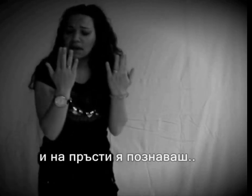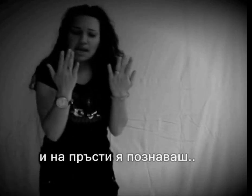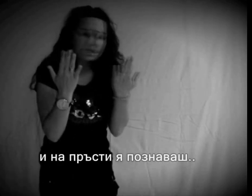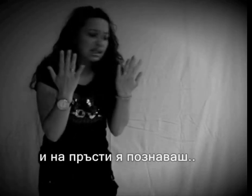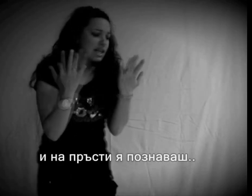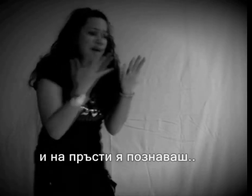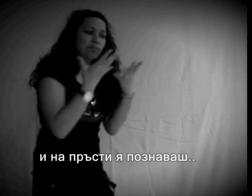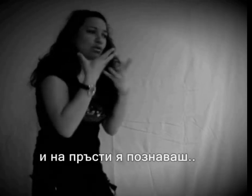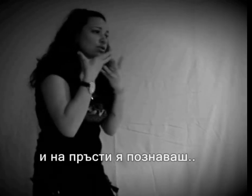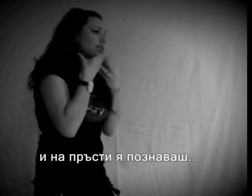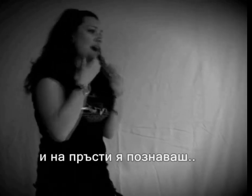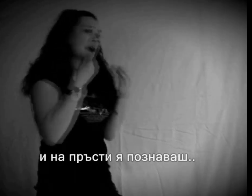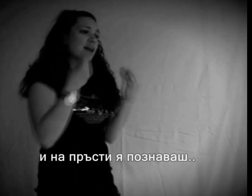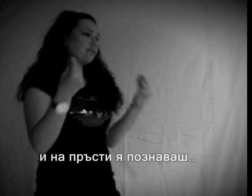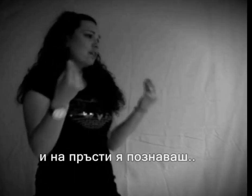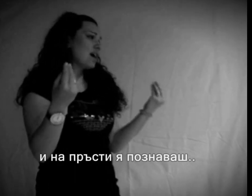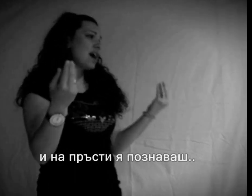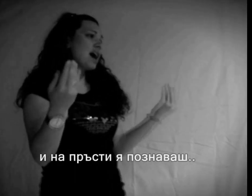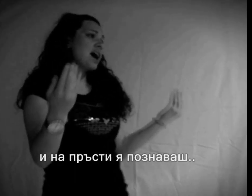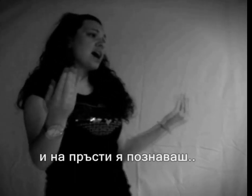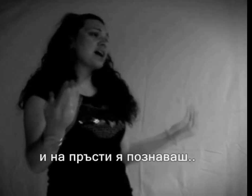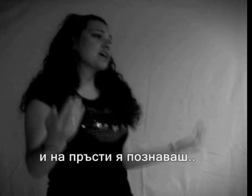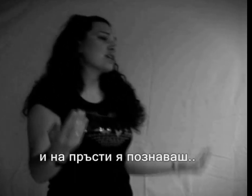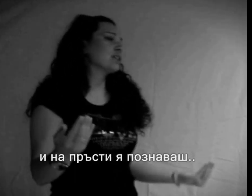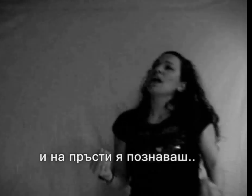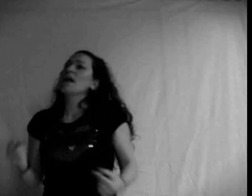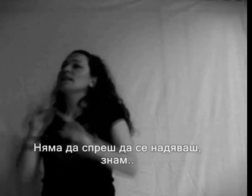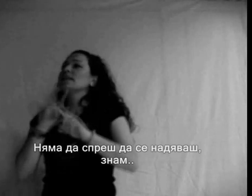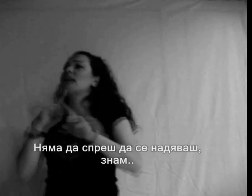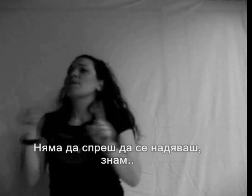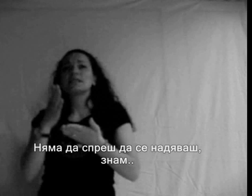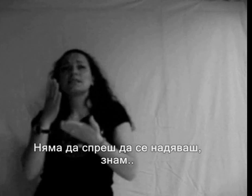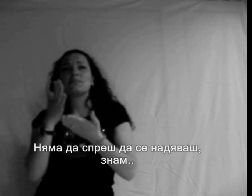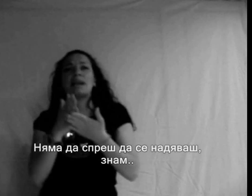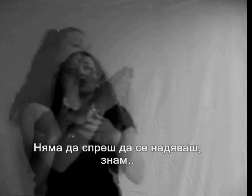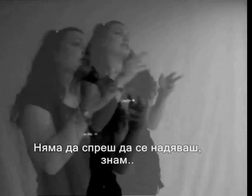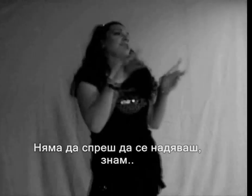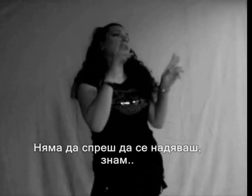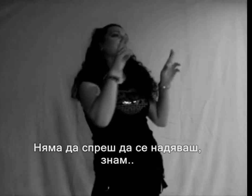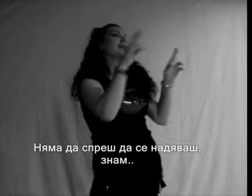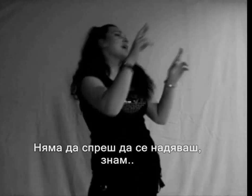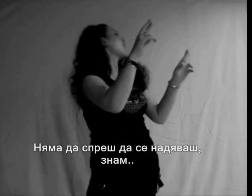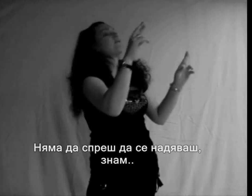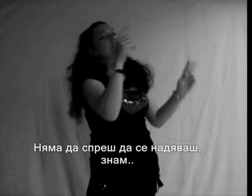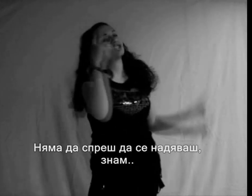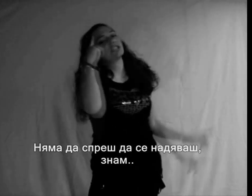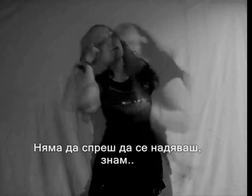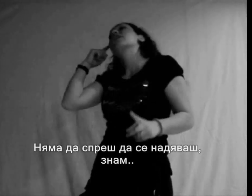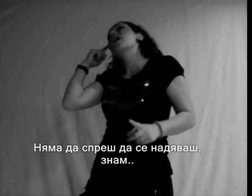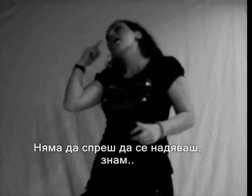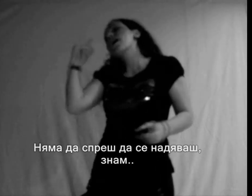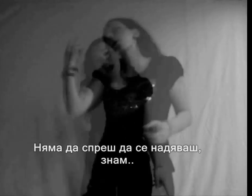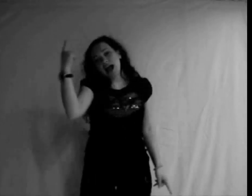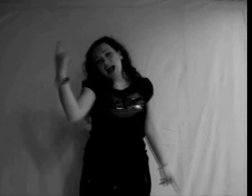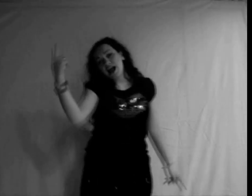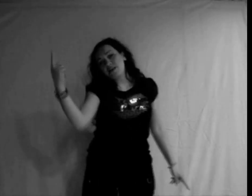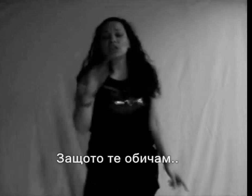На пръст ти я познаваш, няма да спреш да се надяваш, знам,